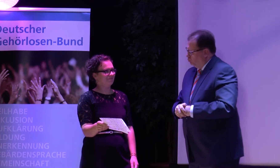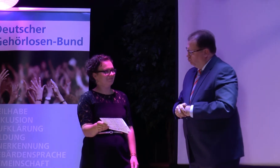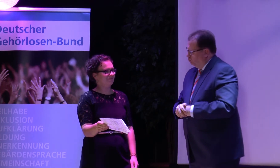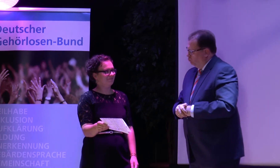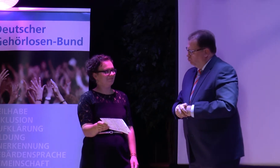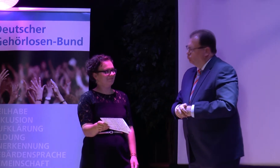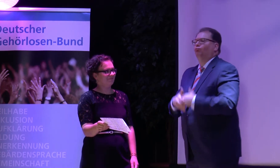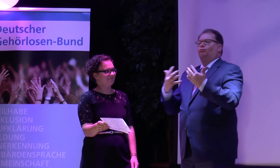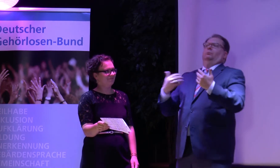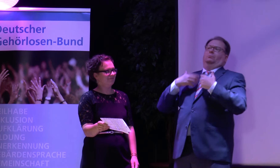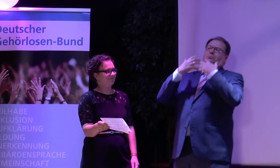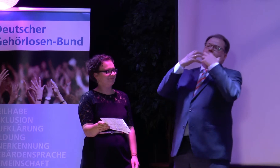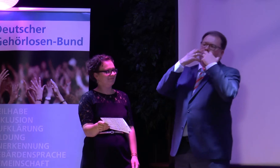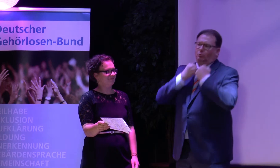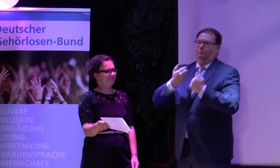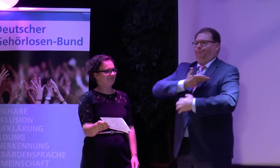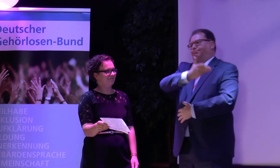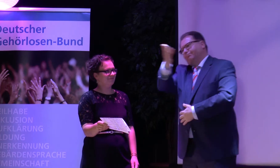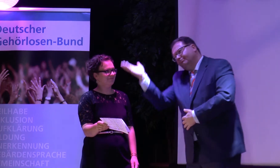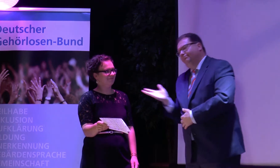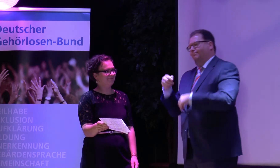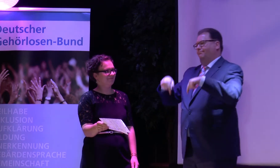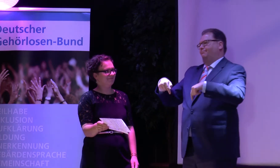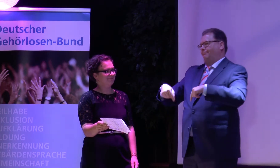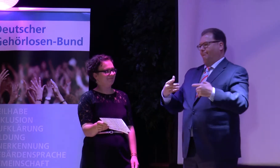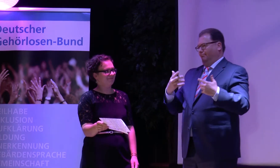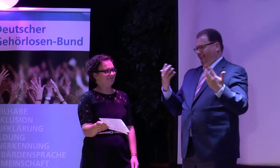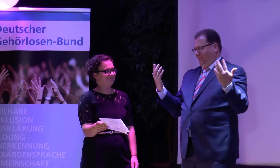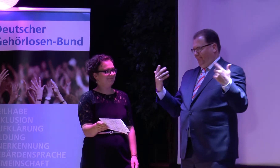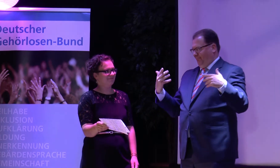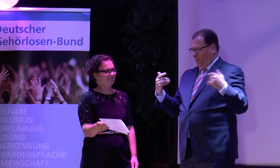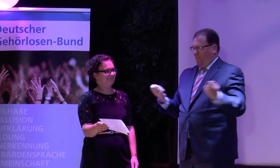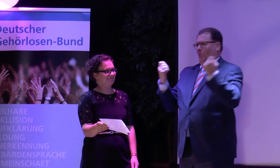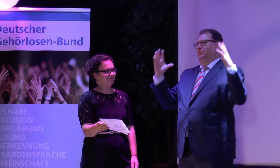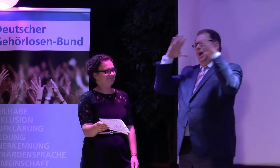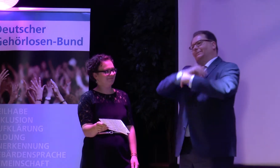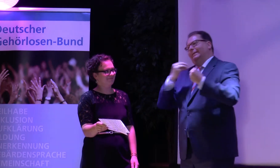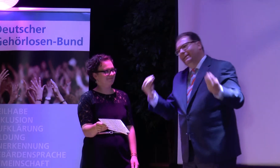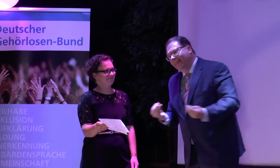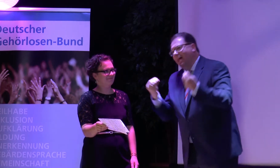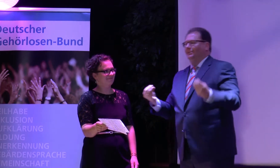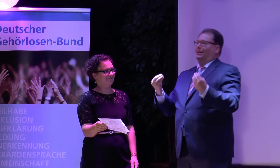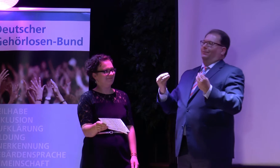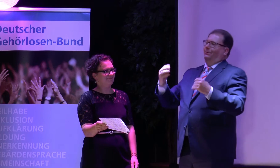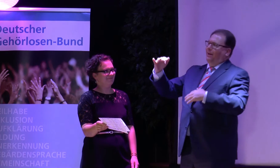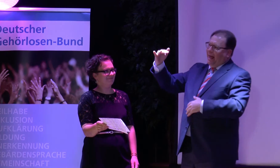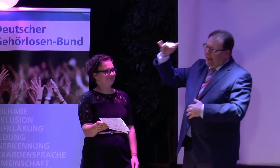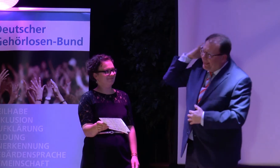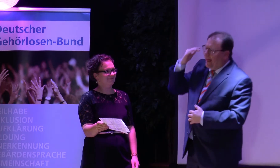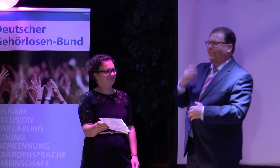und sich überlegen, eine Gratulation halten zu wollen, können das gerne tun. Ansonsten wünsche ich einen